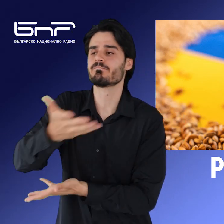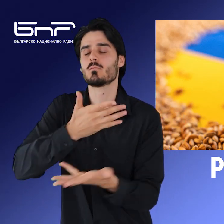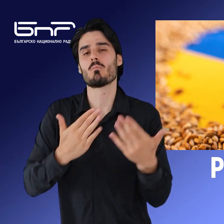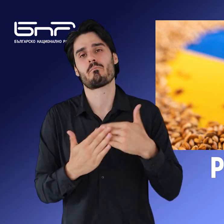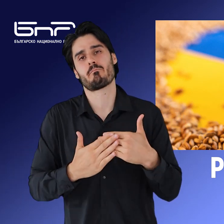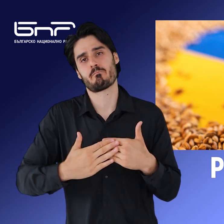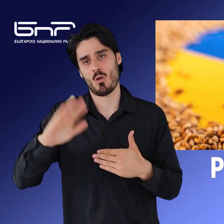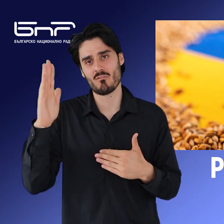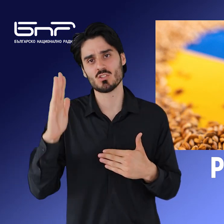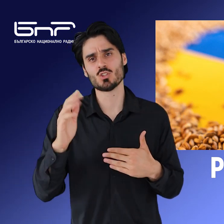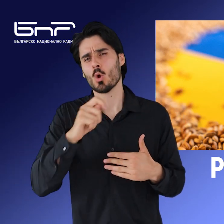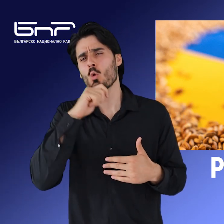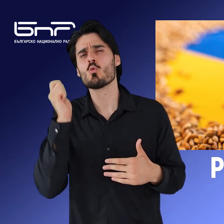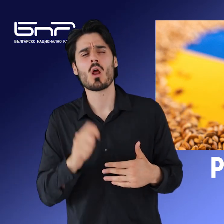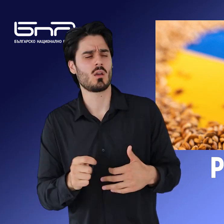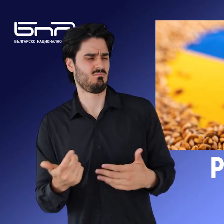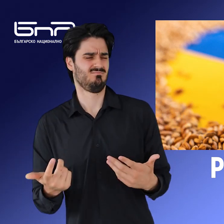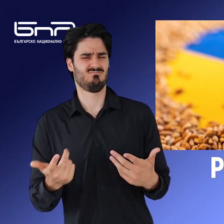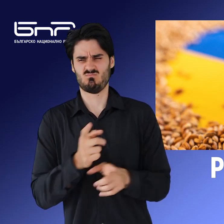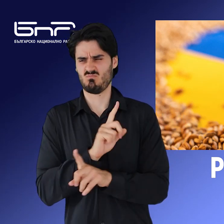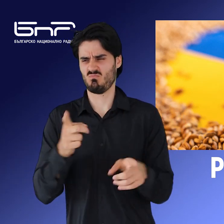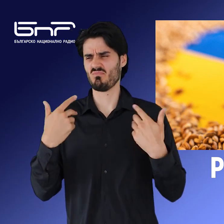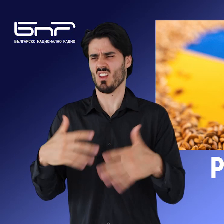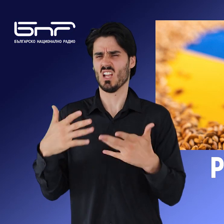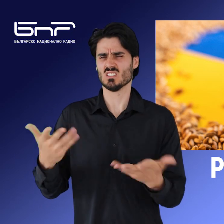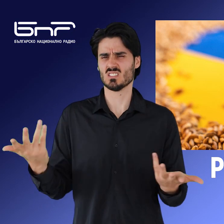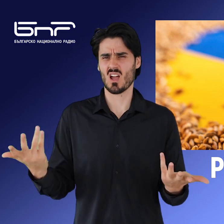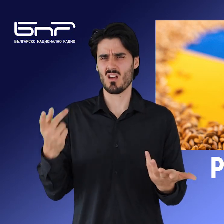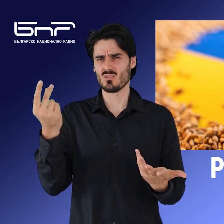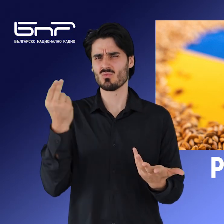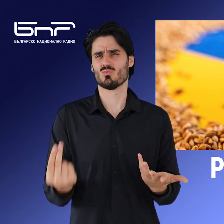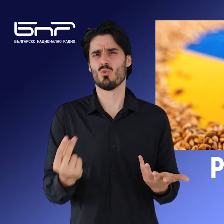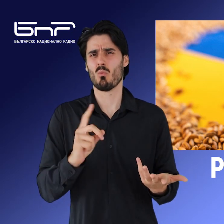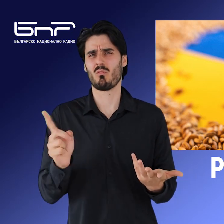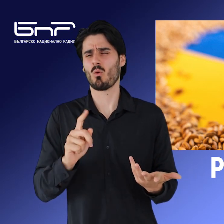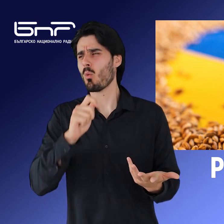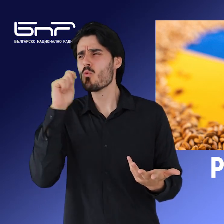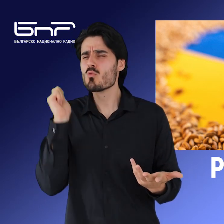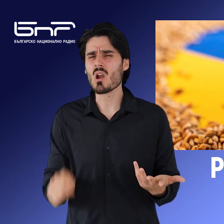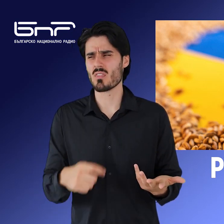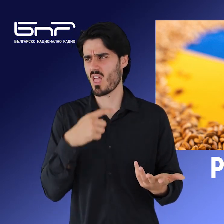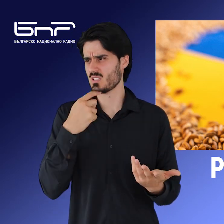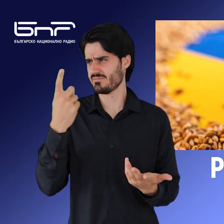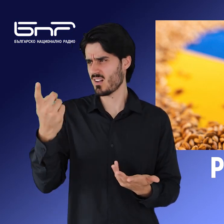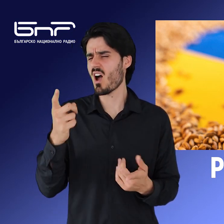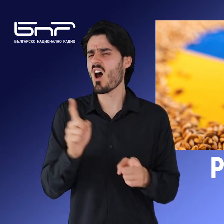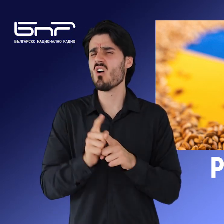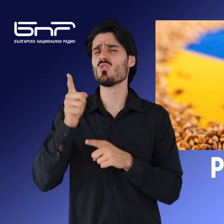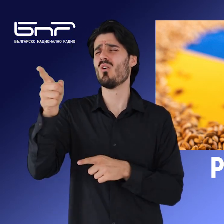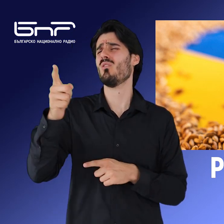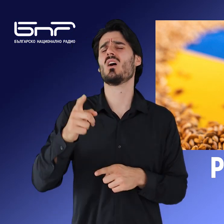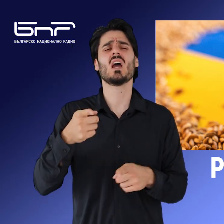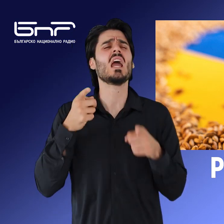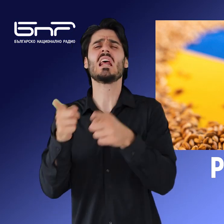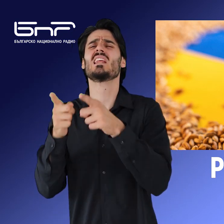статуквото и да продължи сделката за зърно след 18 юли. От Токринското вършно министерство вече разкритикуваха планът, който е с